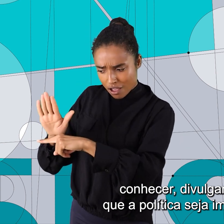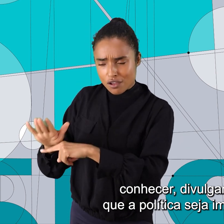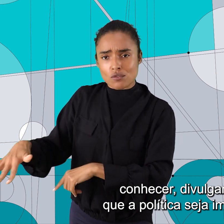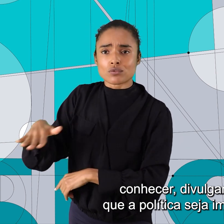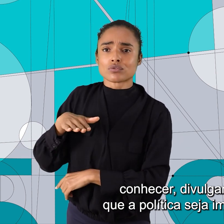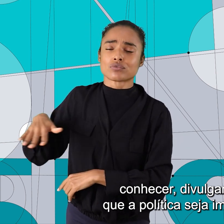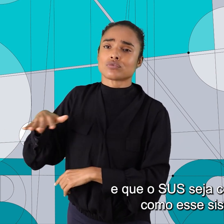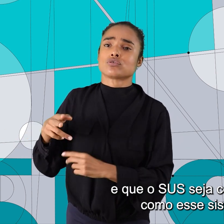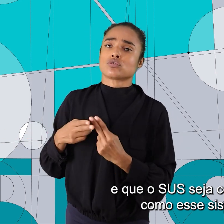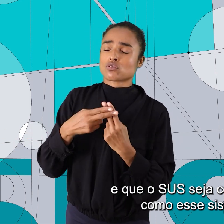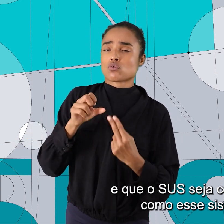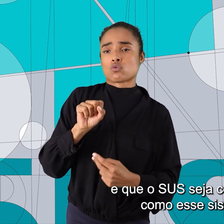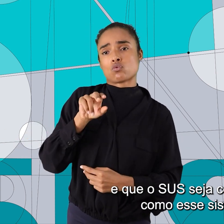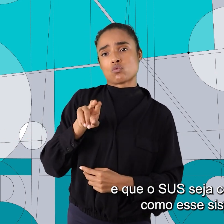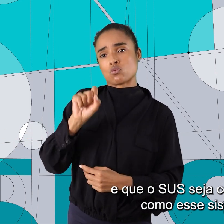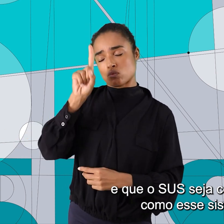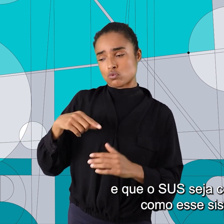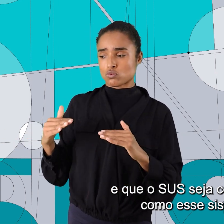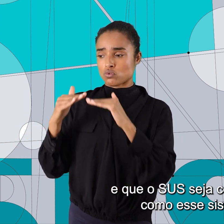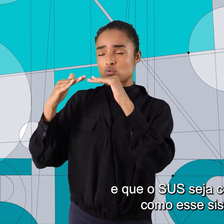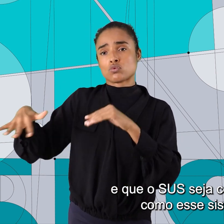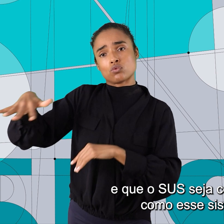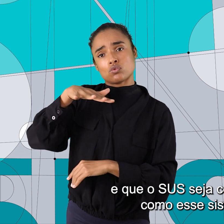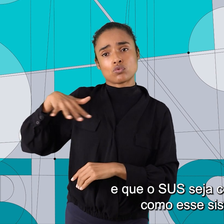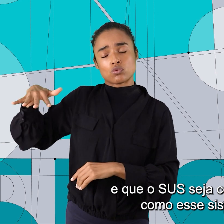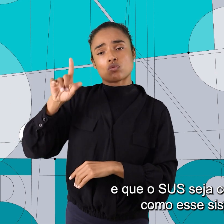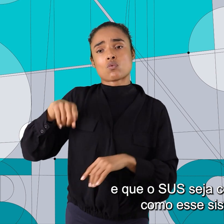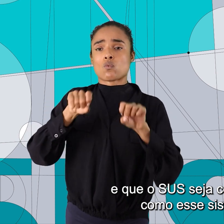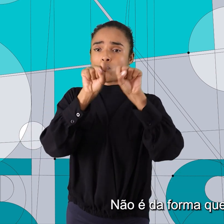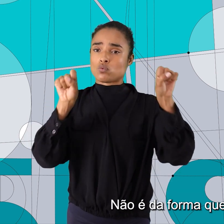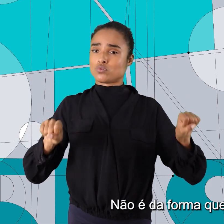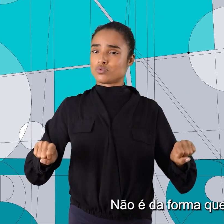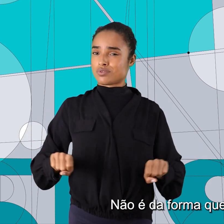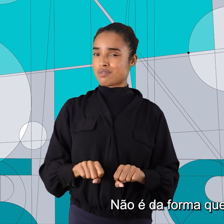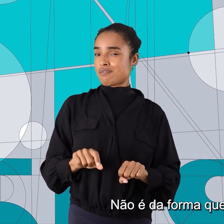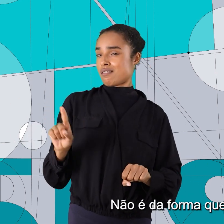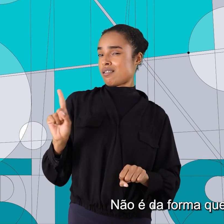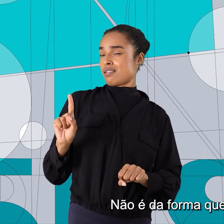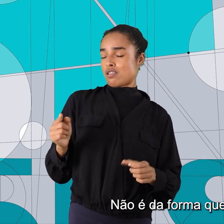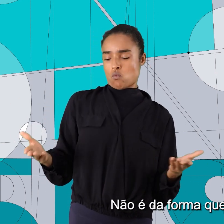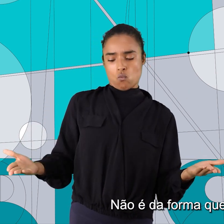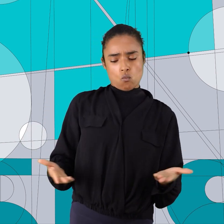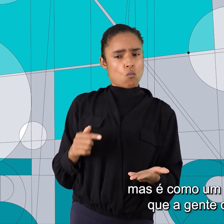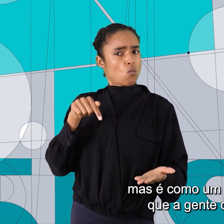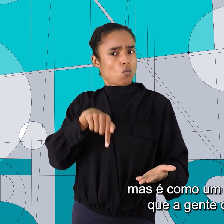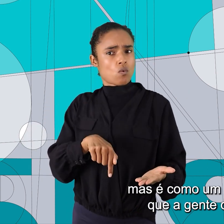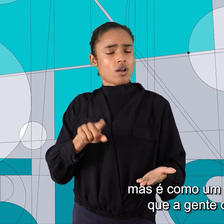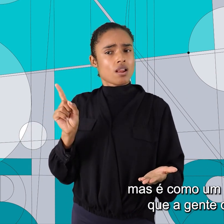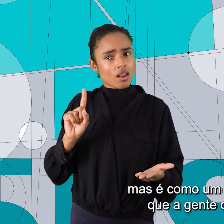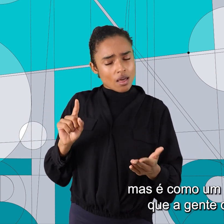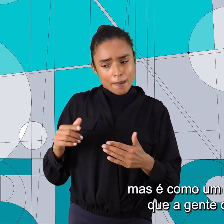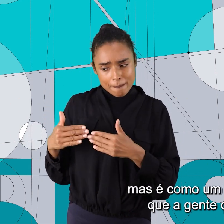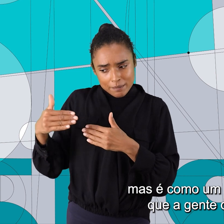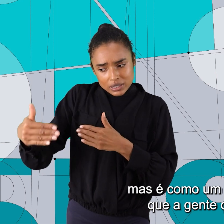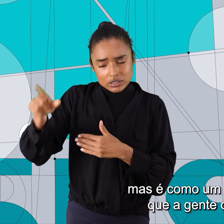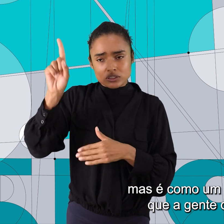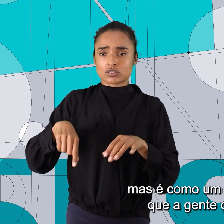implementada e que o SUS seja consolidado como esse sistema. Não é da forma que está hoje, mas é como